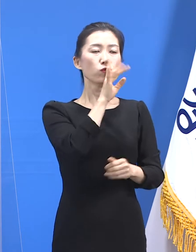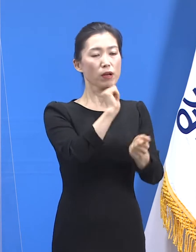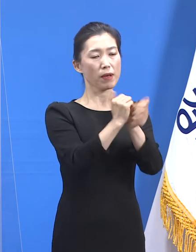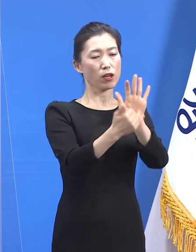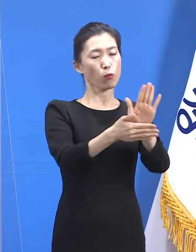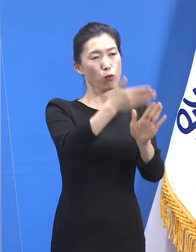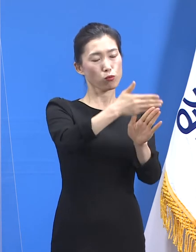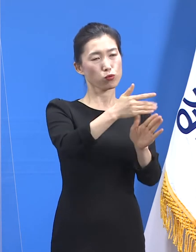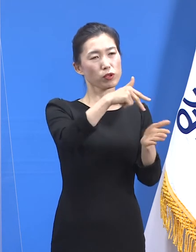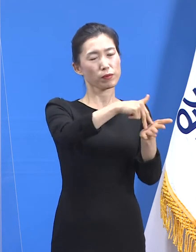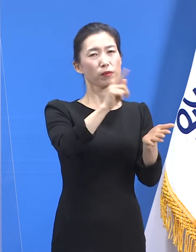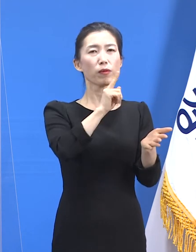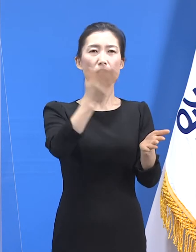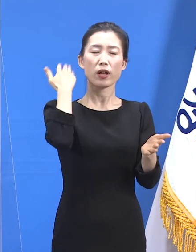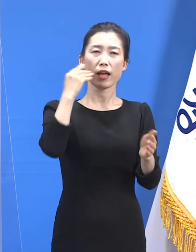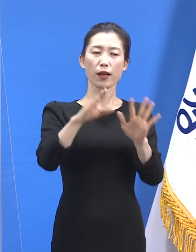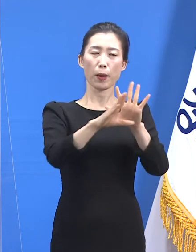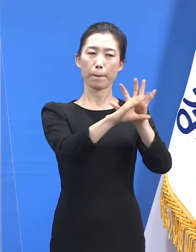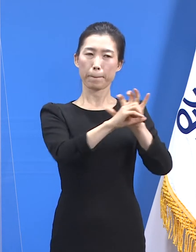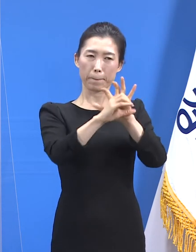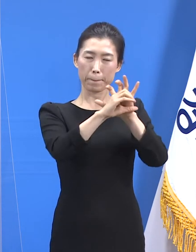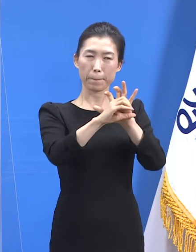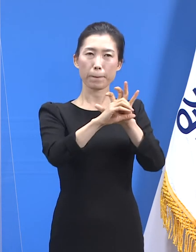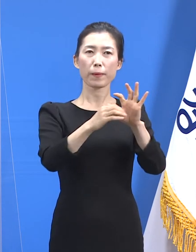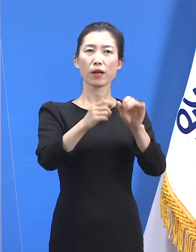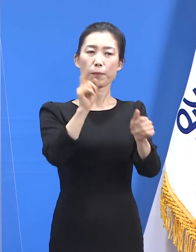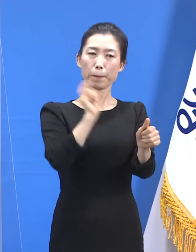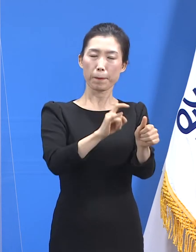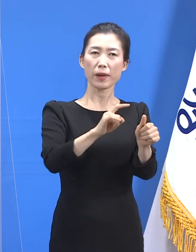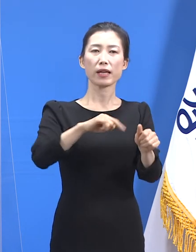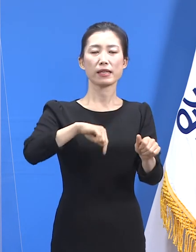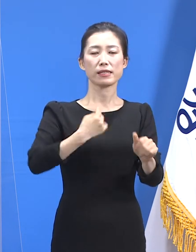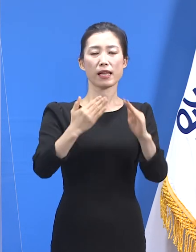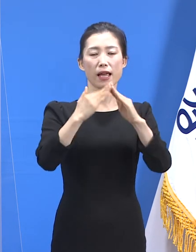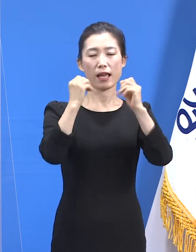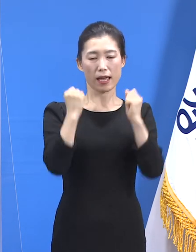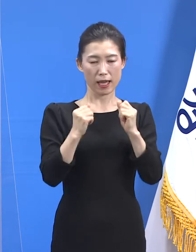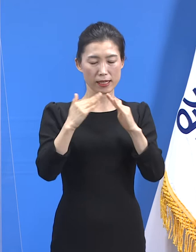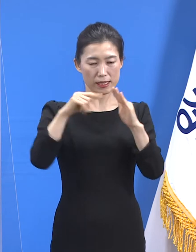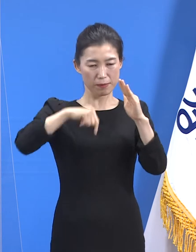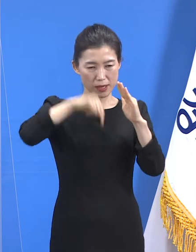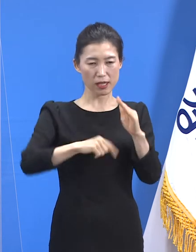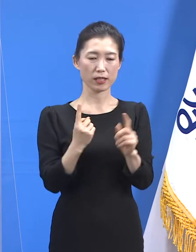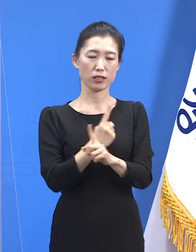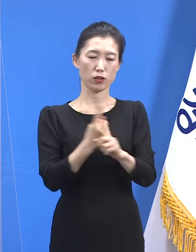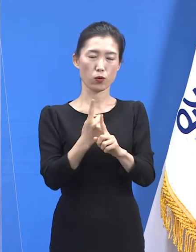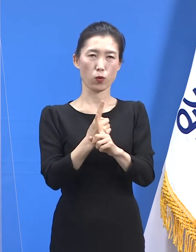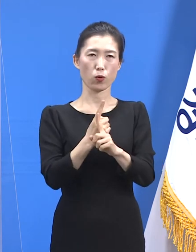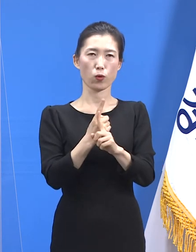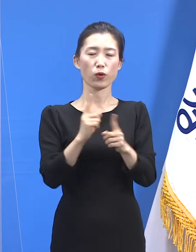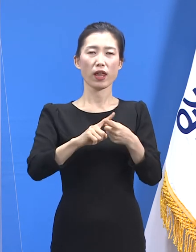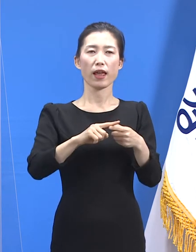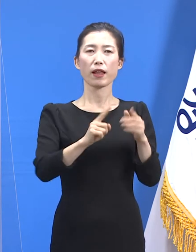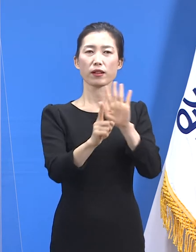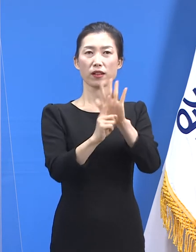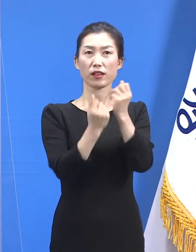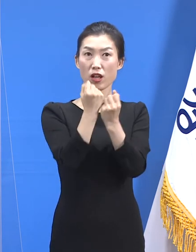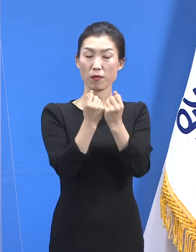코로나 바이러스 감염증 1구 자가치료 안내서를 기반으로 하여 지난 3월 2일부터